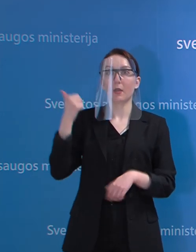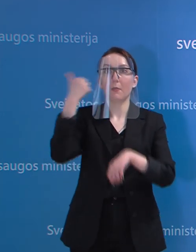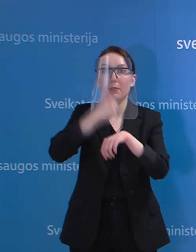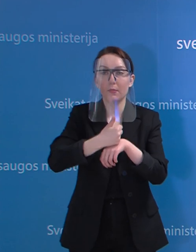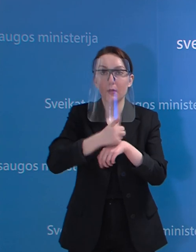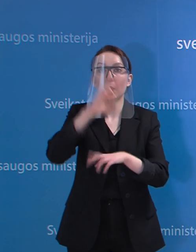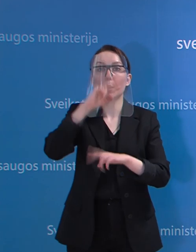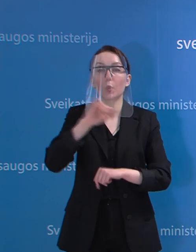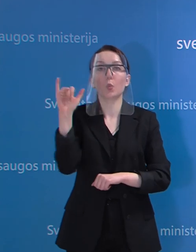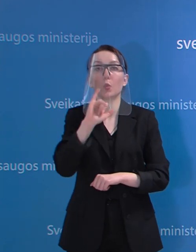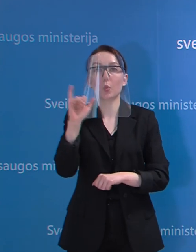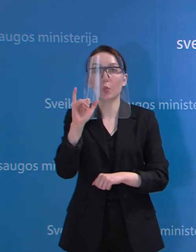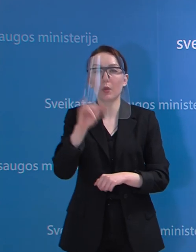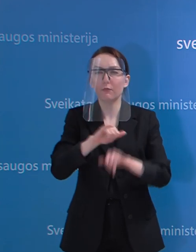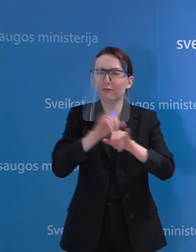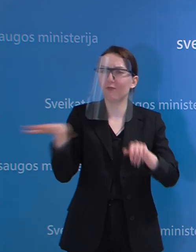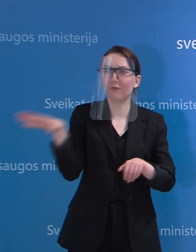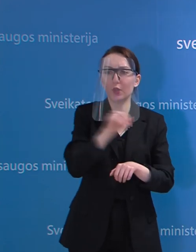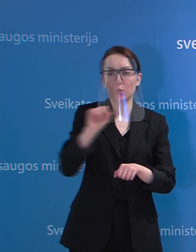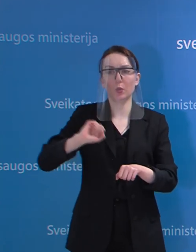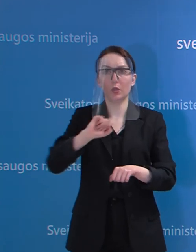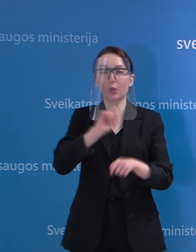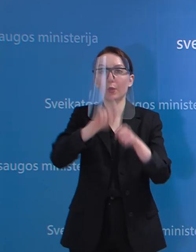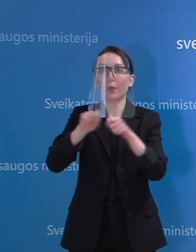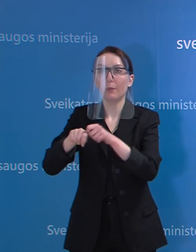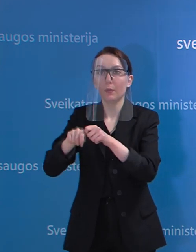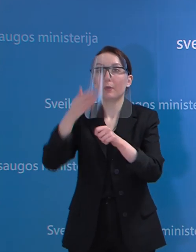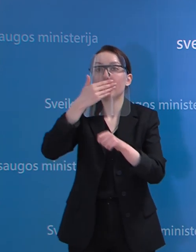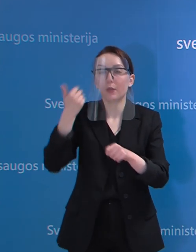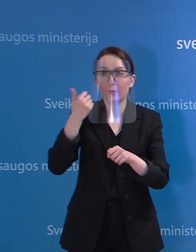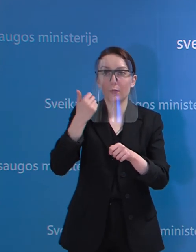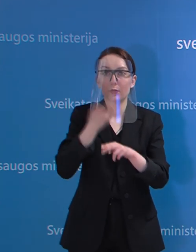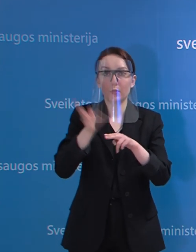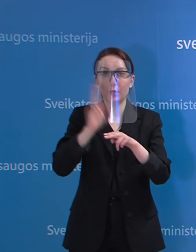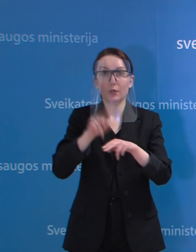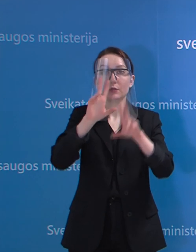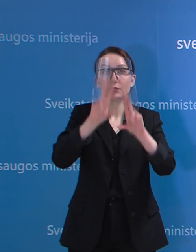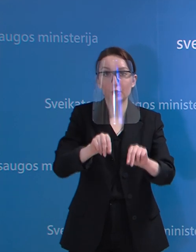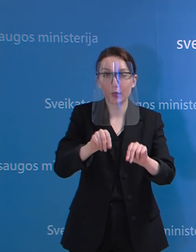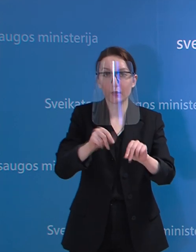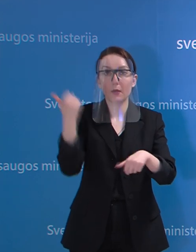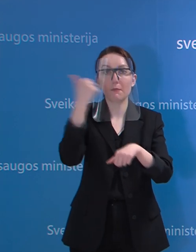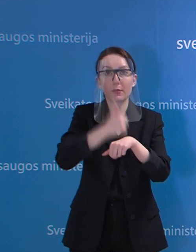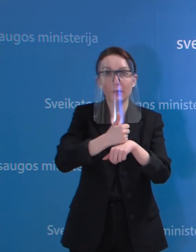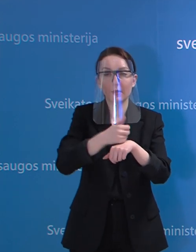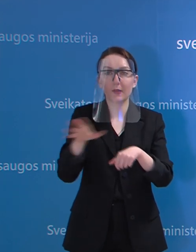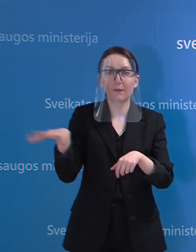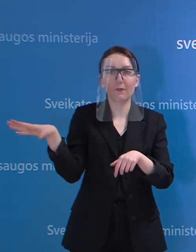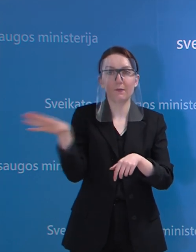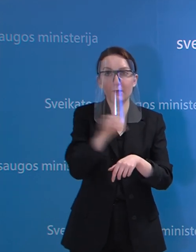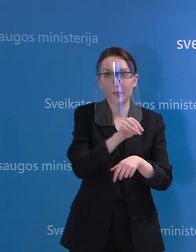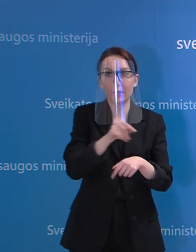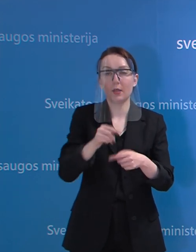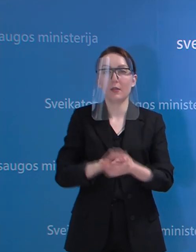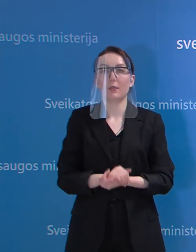kad klaida buvo netirti masiškai visų medikų, todėl žada premjeras, kad masinės krizės